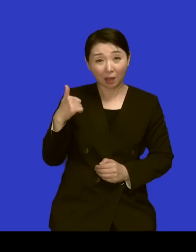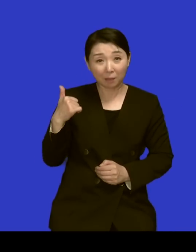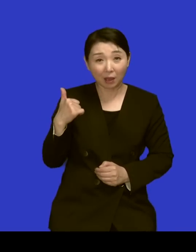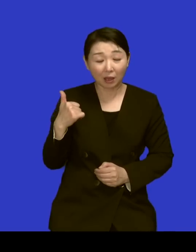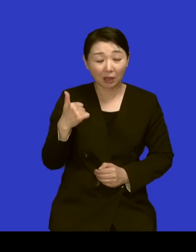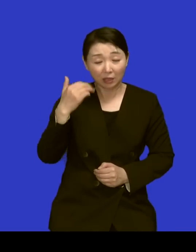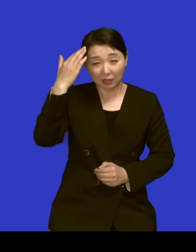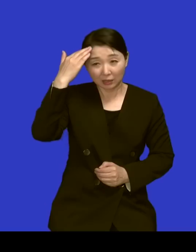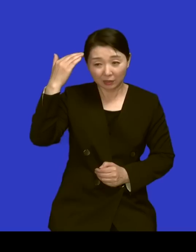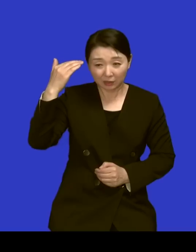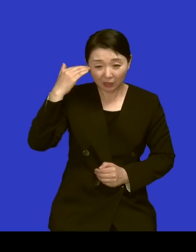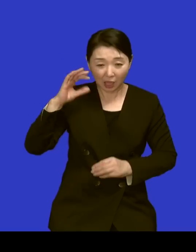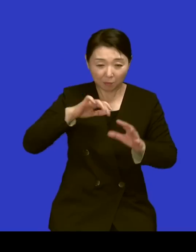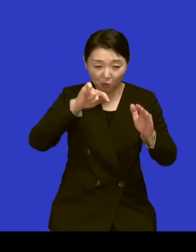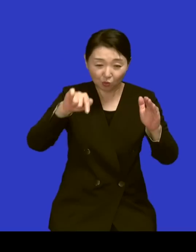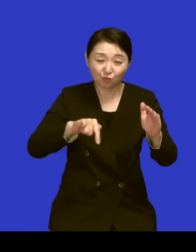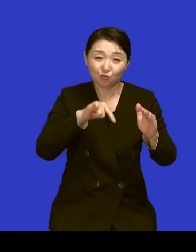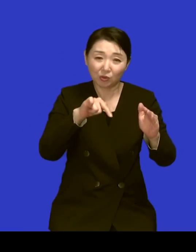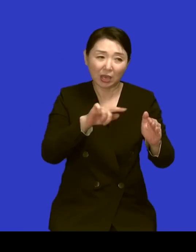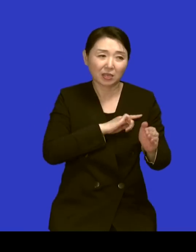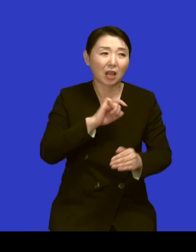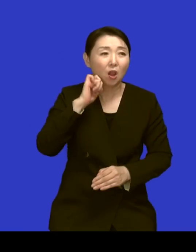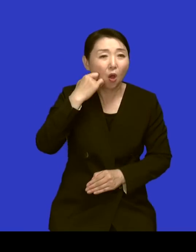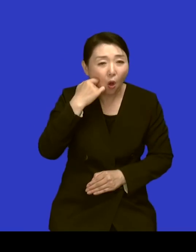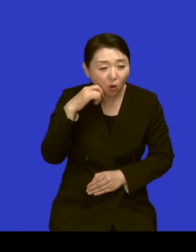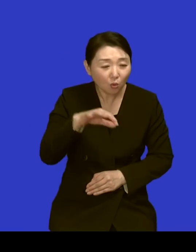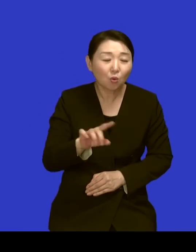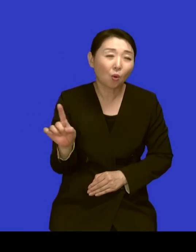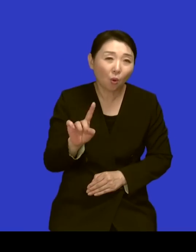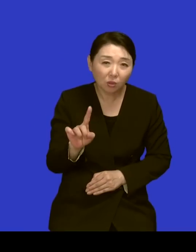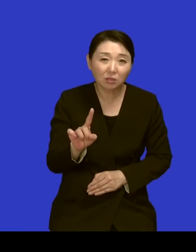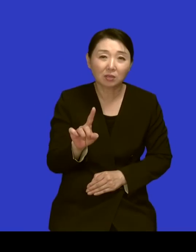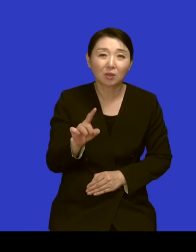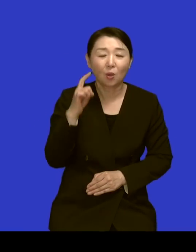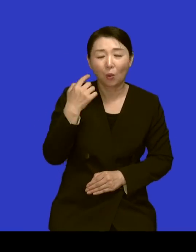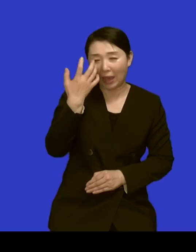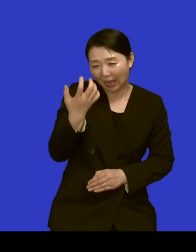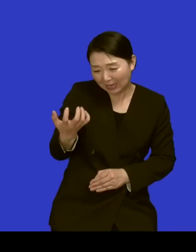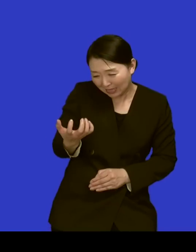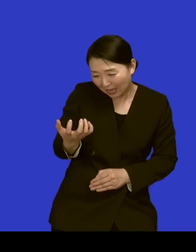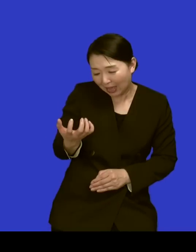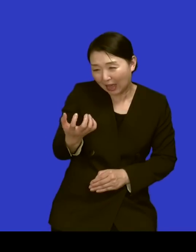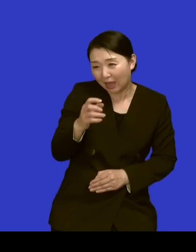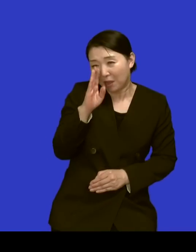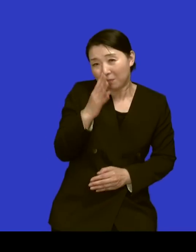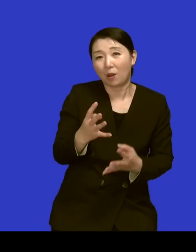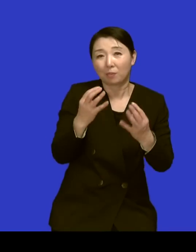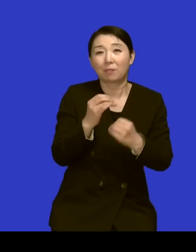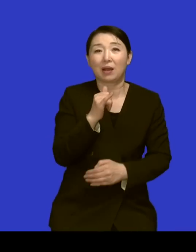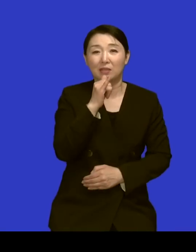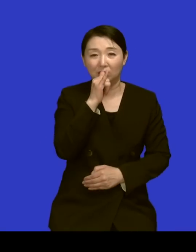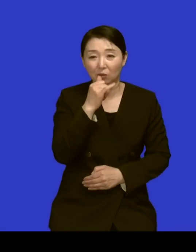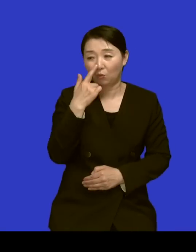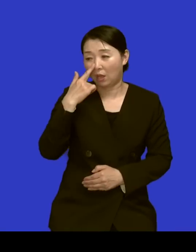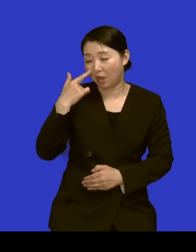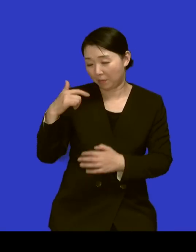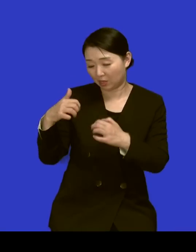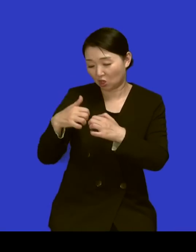아 그곳이 이제 한세님도 많고 고아 과부도 굉장히 많던 지역이라고 네 이제 저희 아버님이 전쟁 직후 해남을